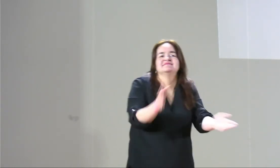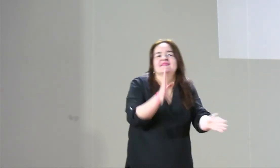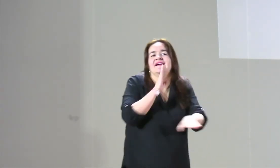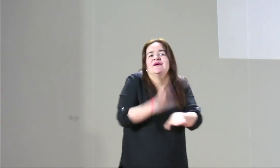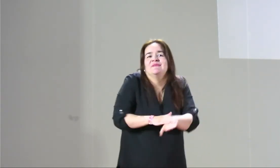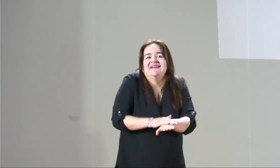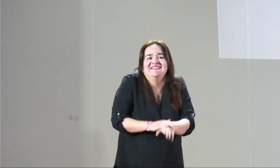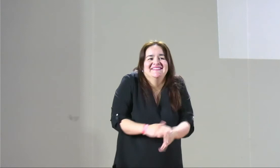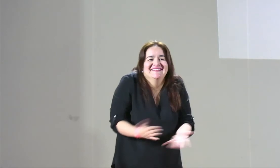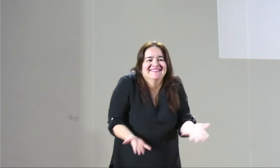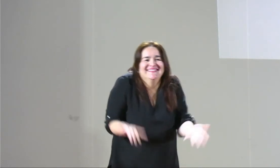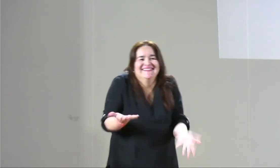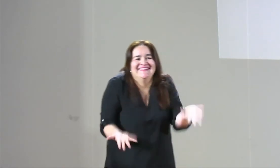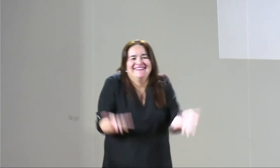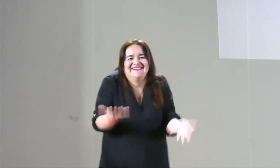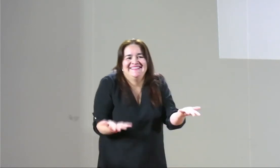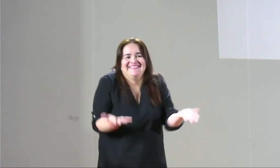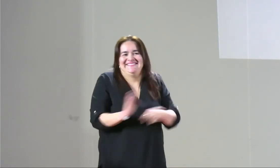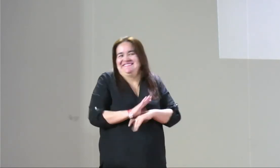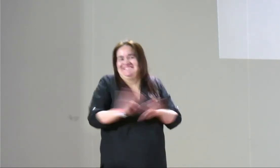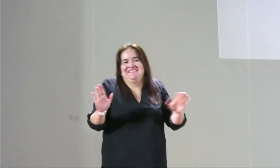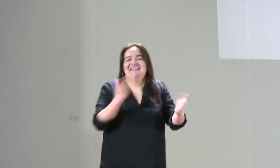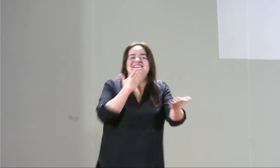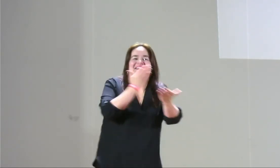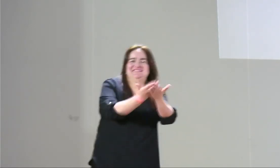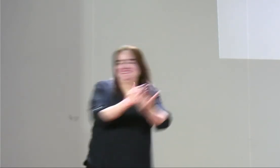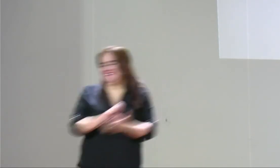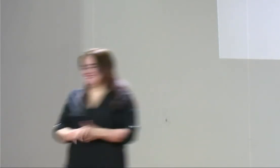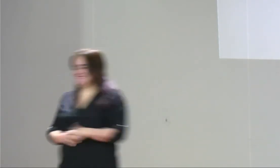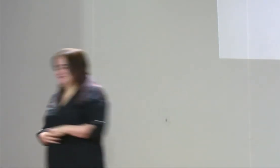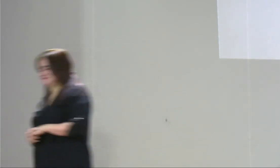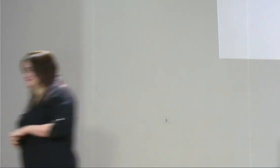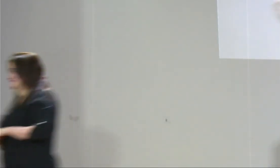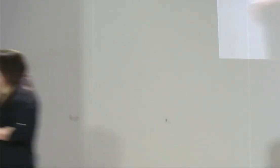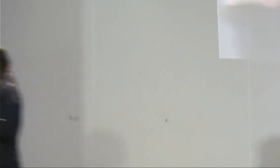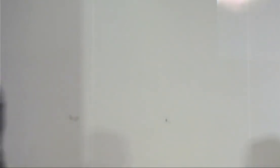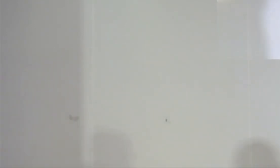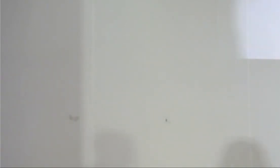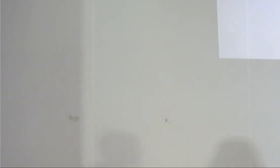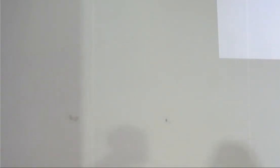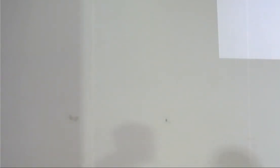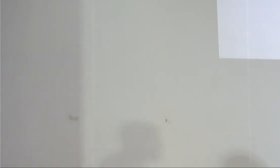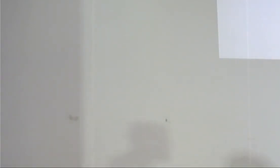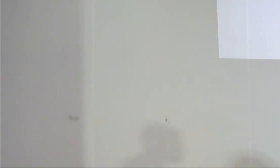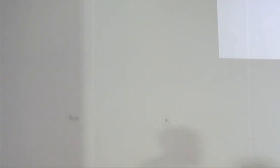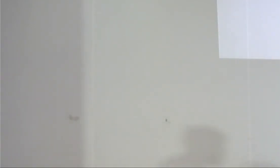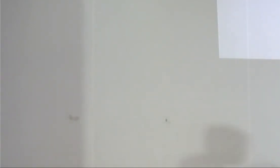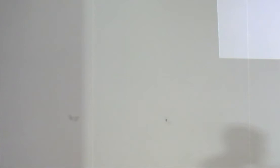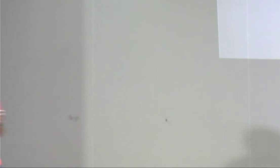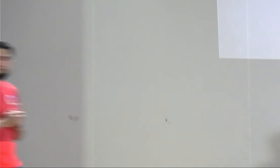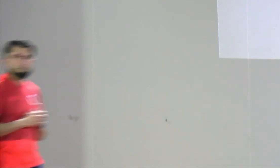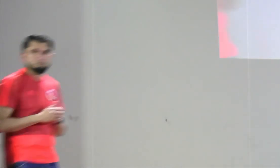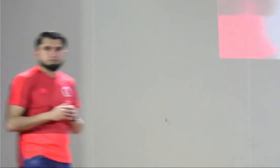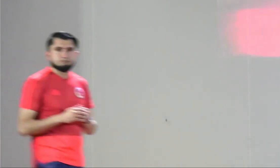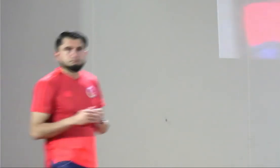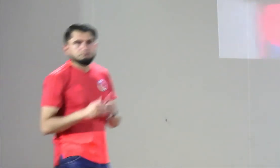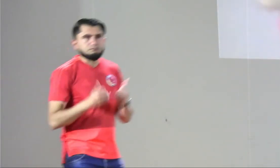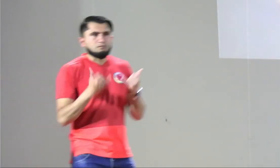ok y llega otra persona y me da otros detalles otros momentos de quién es la culpa